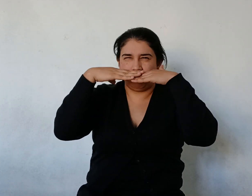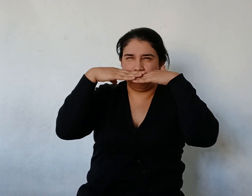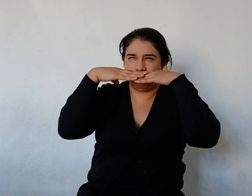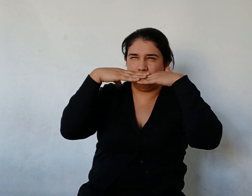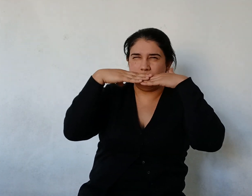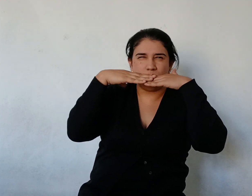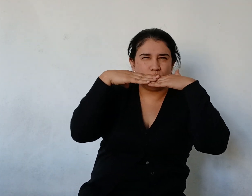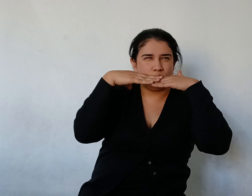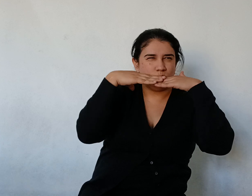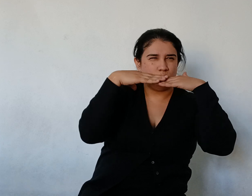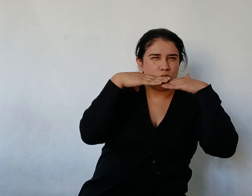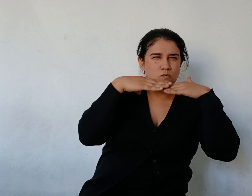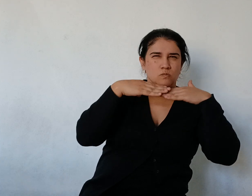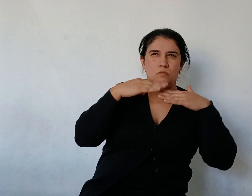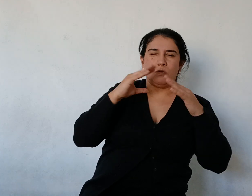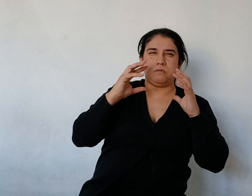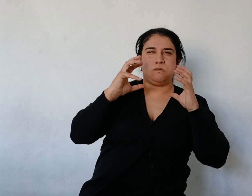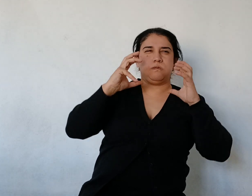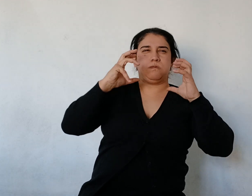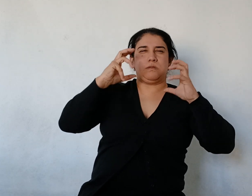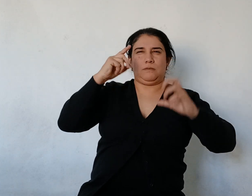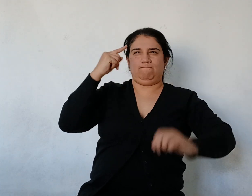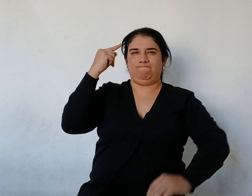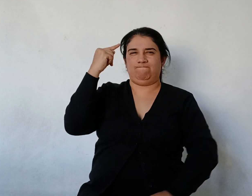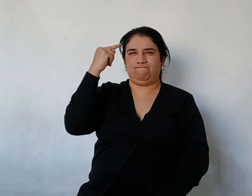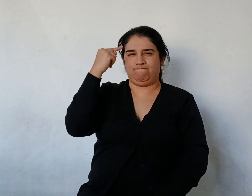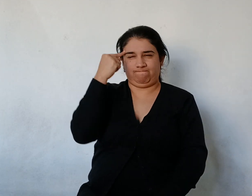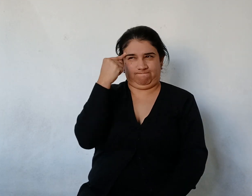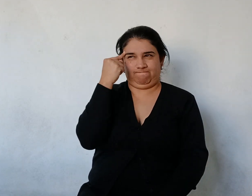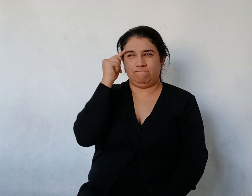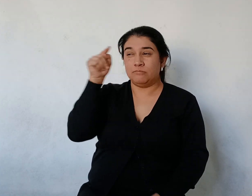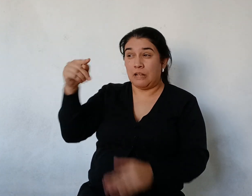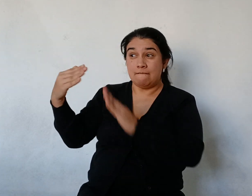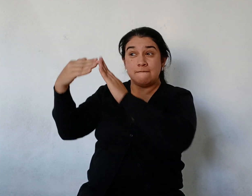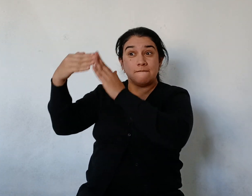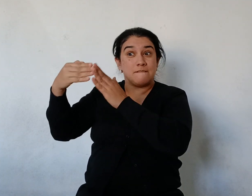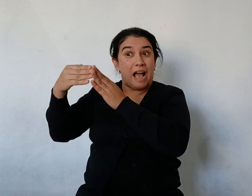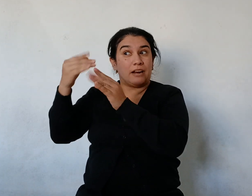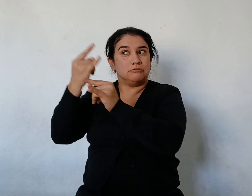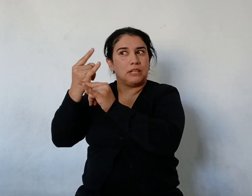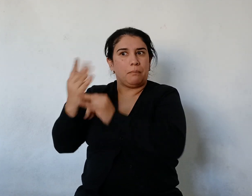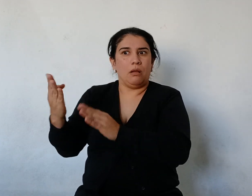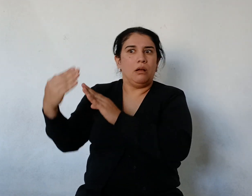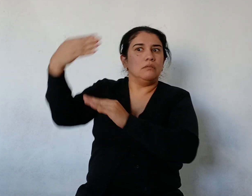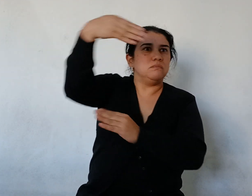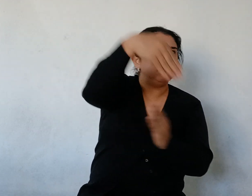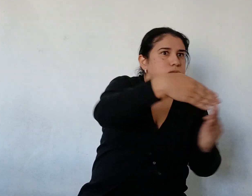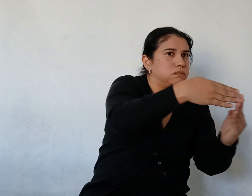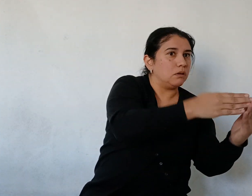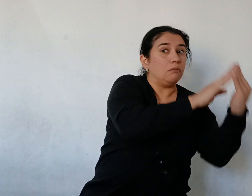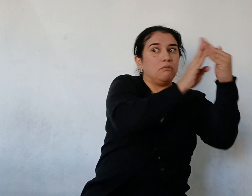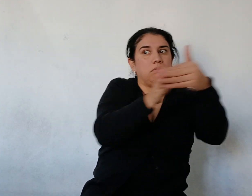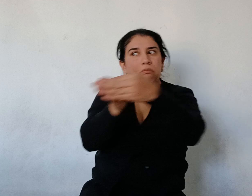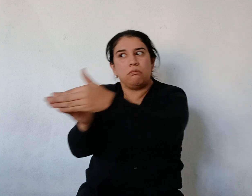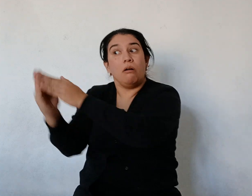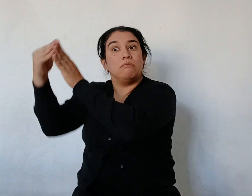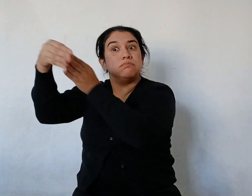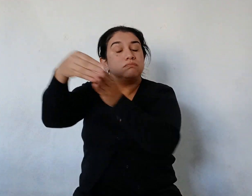va a pasar siempre Y los peces No volverán Y estaban tristes